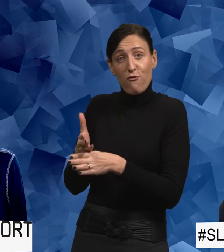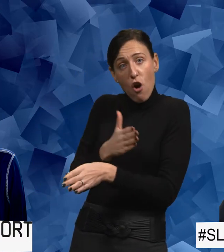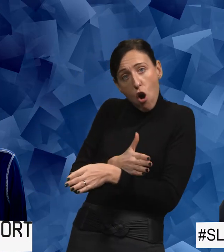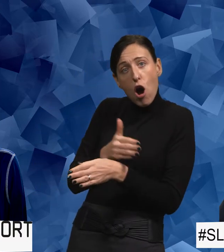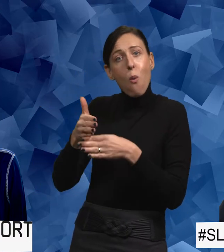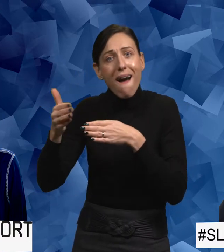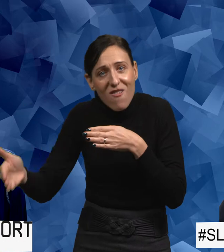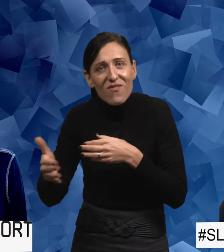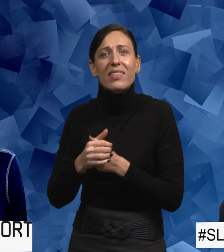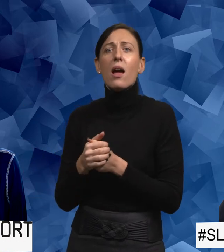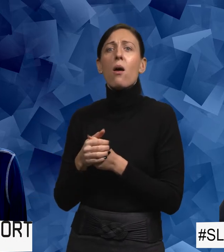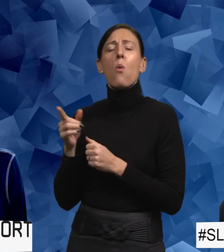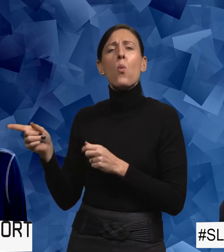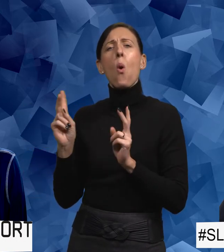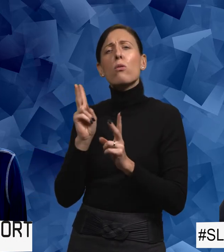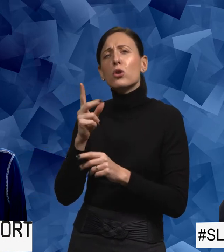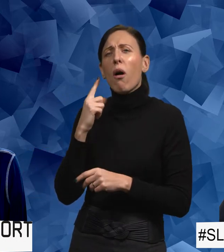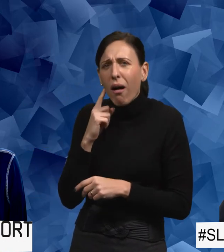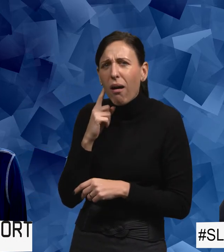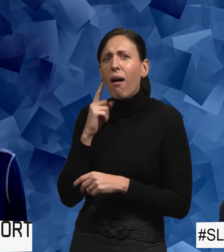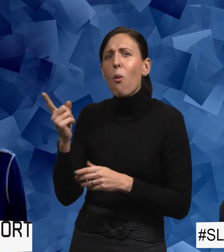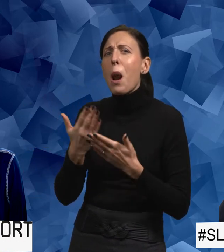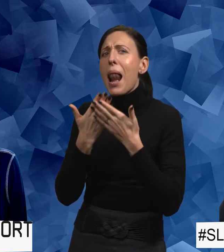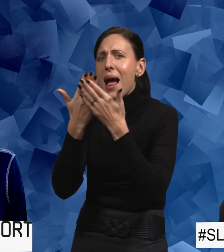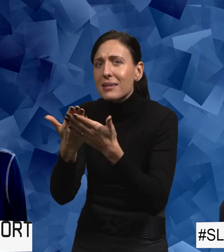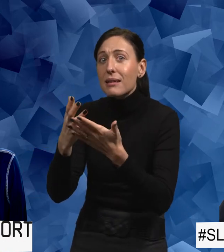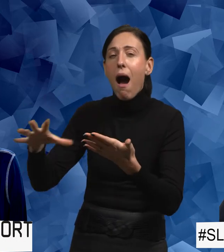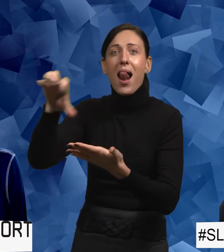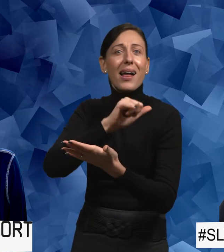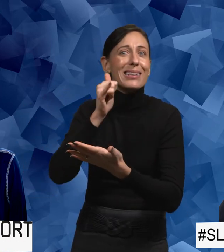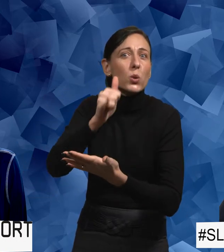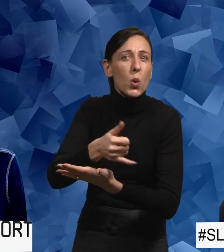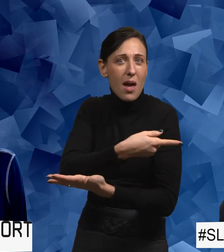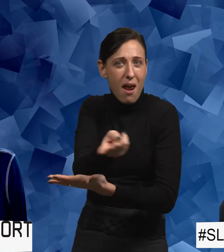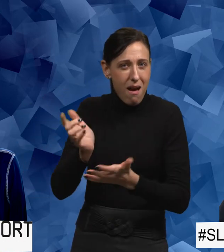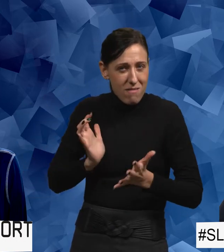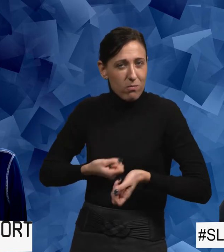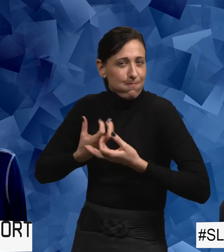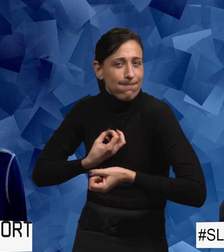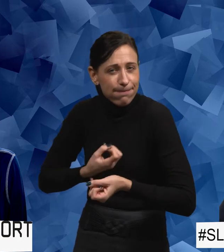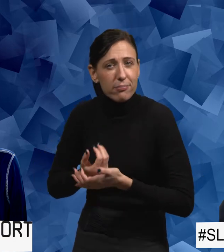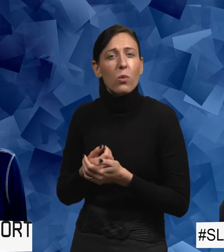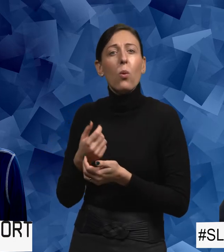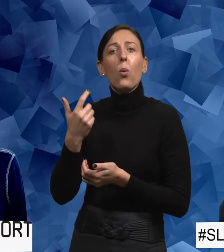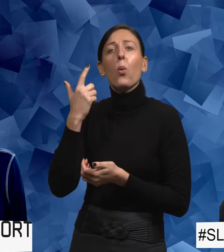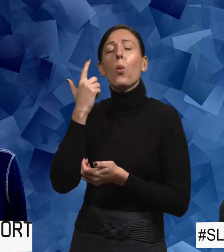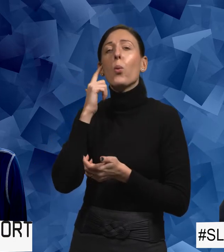oss före och efter och så. Men hon hörde ju också... Hon läste ju alla av identifierade historier. Jag tror att hon också